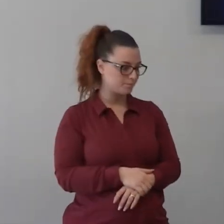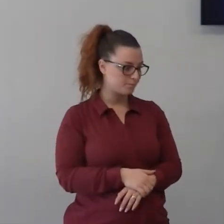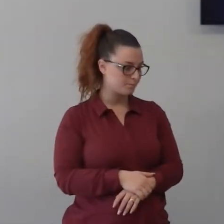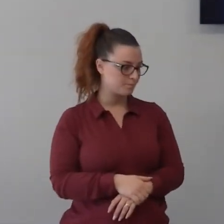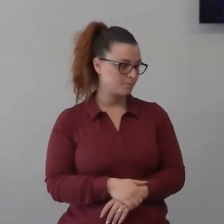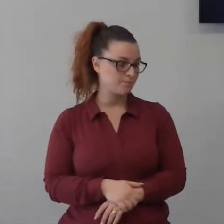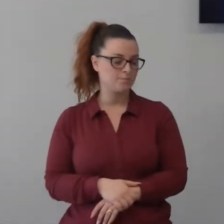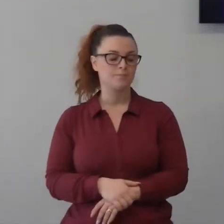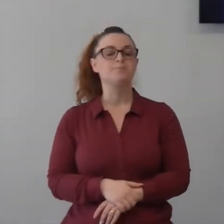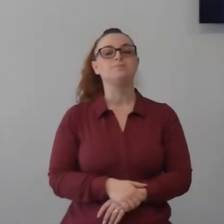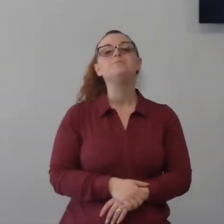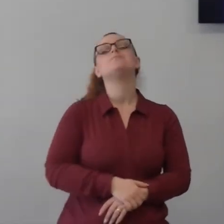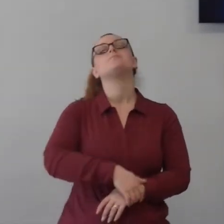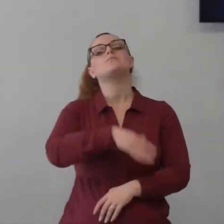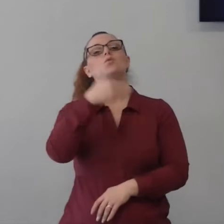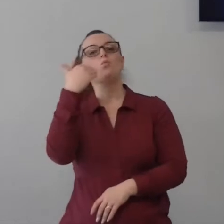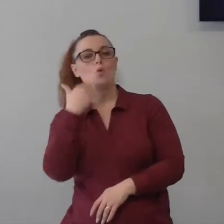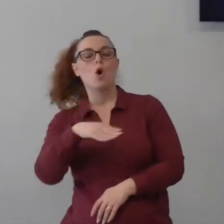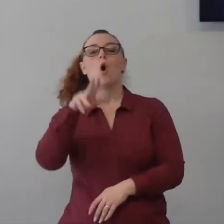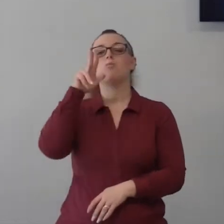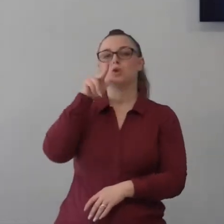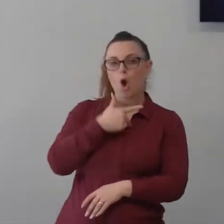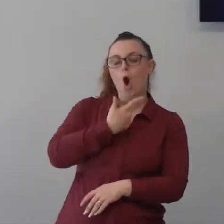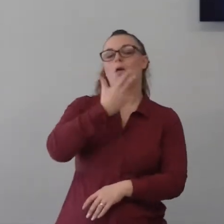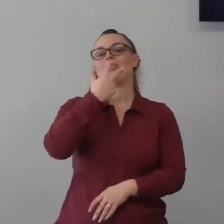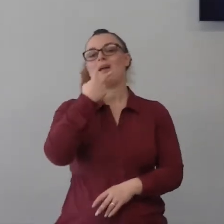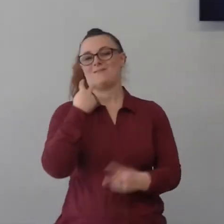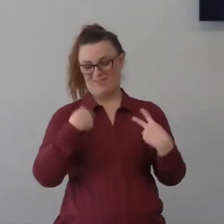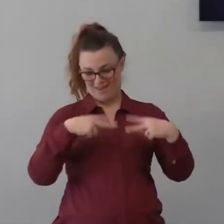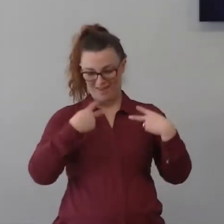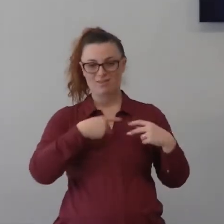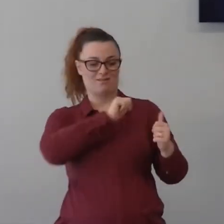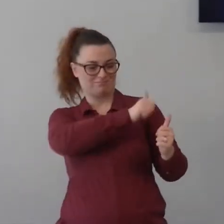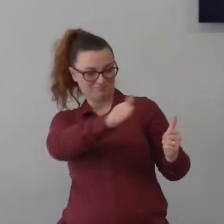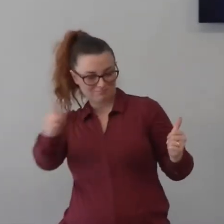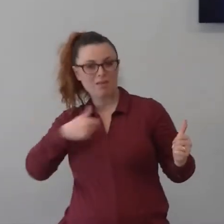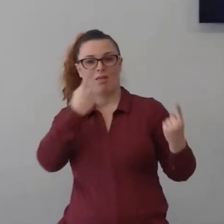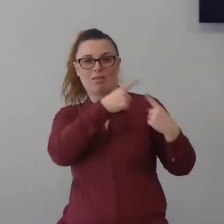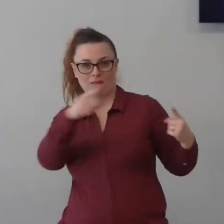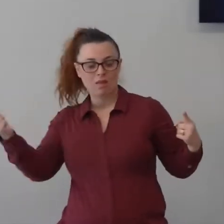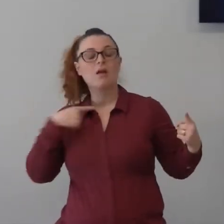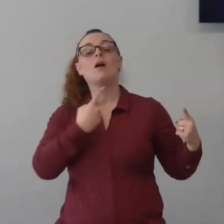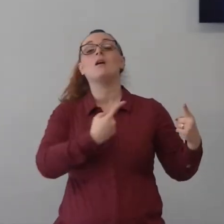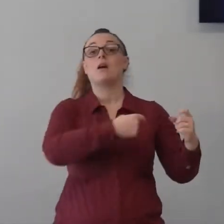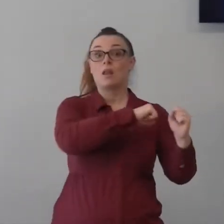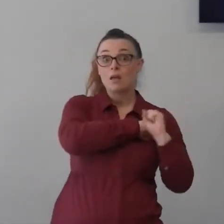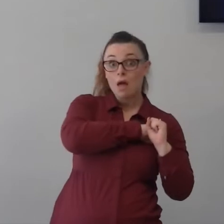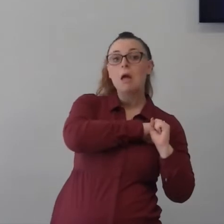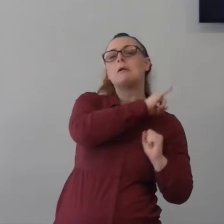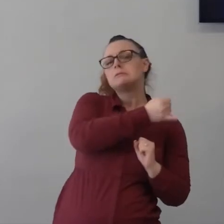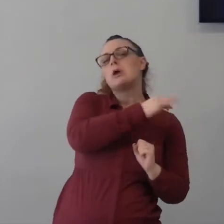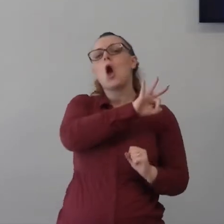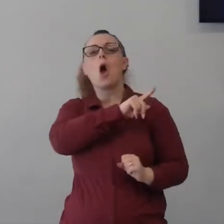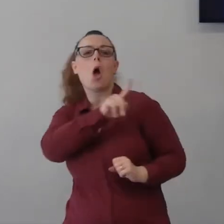ciascun uomo e di ciascuna donna, qualsiasi persona al mondo che sia credente o che